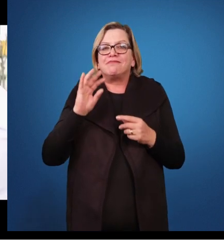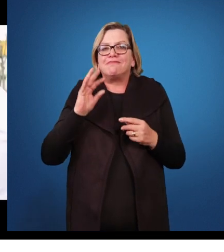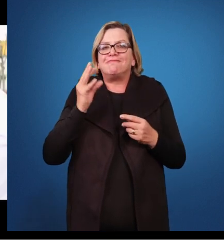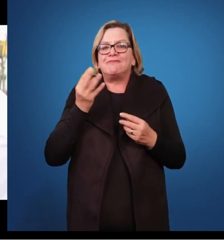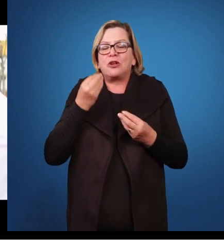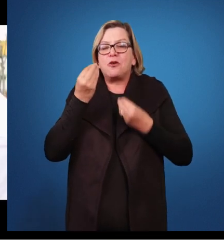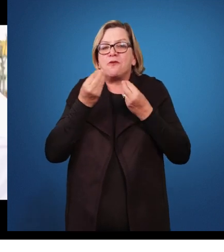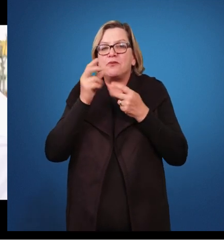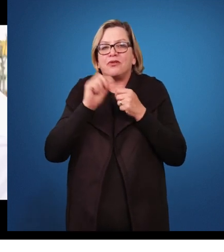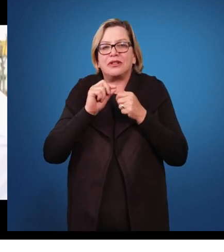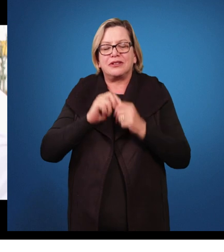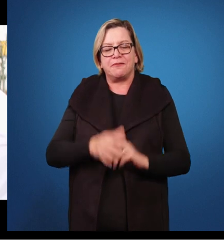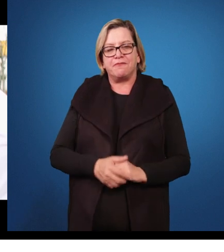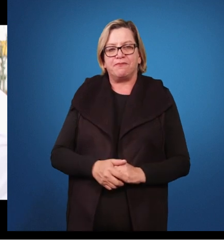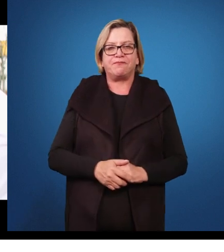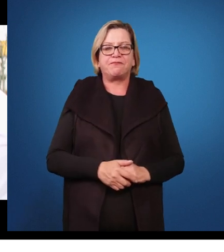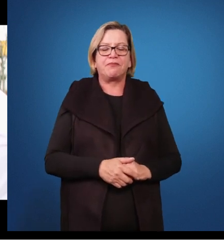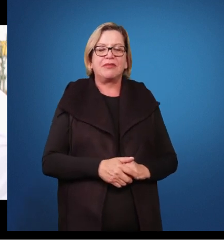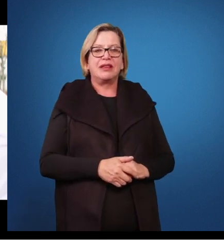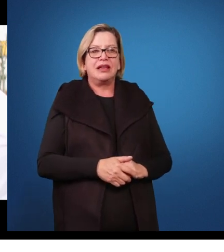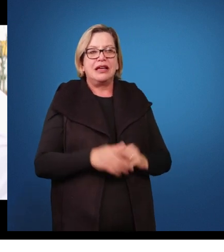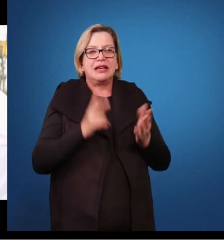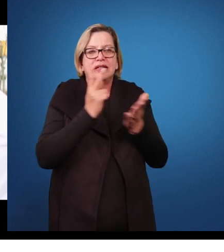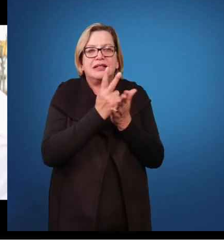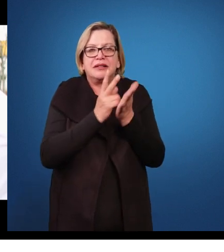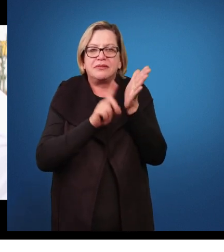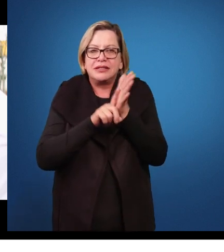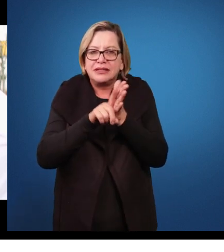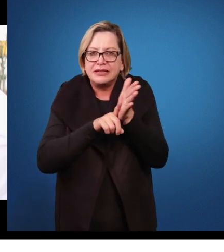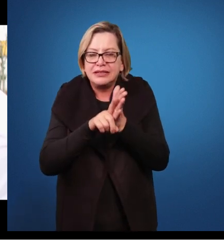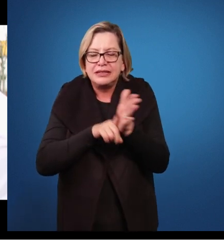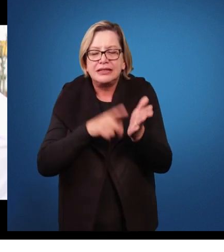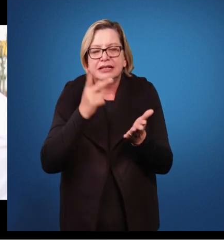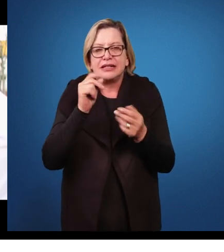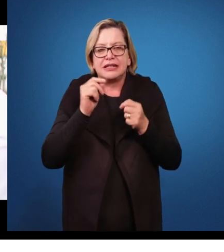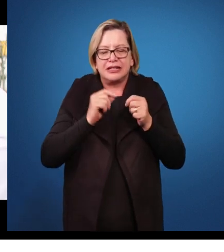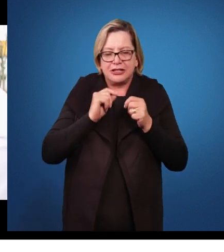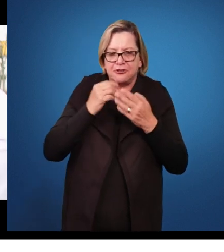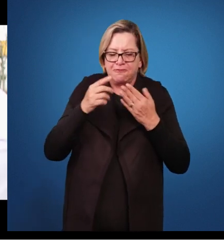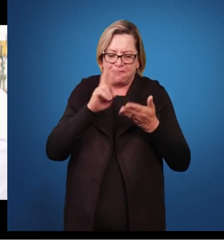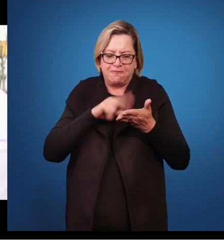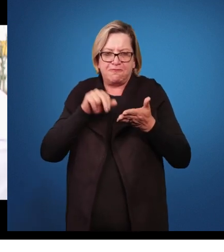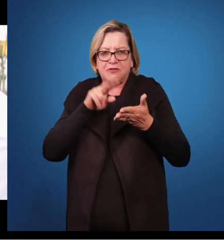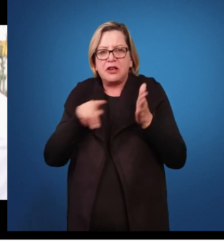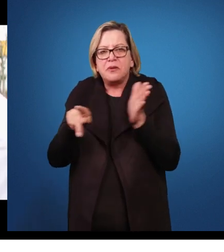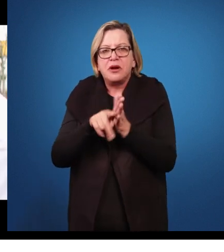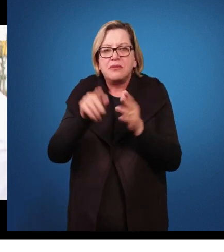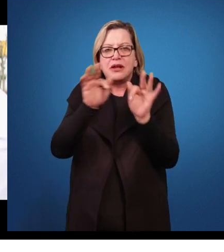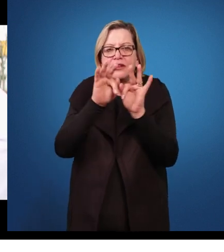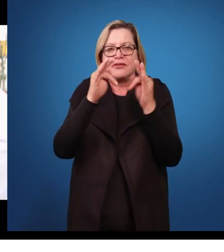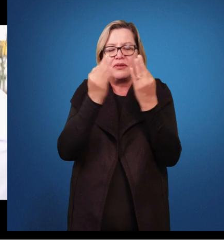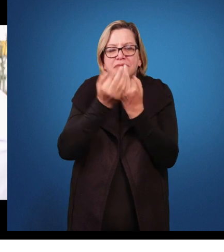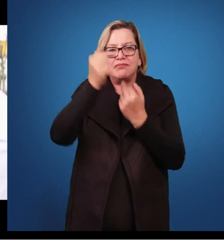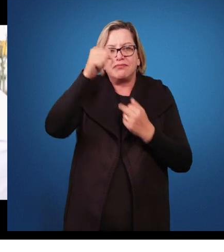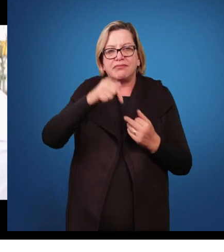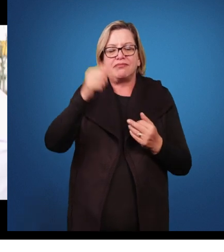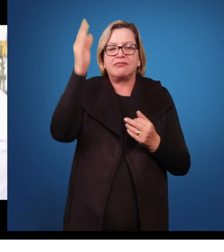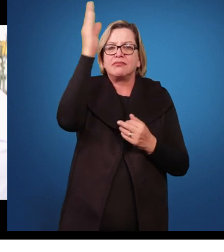isso? Então, as pesquisas que eu tenho acompanhado dentro da área da família, no Brasil, elas são ainda